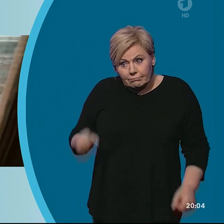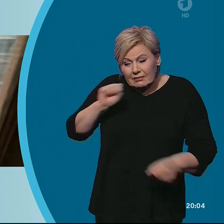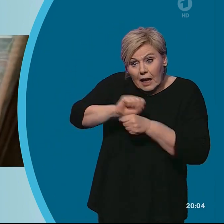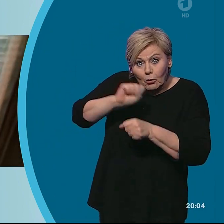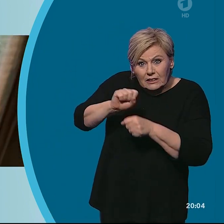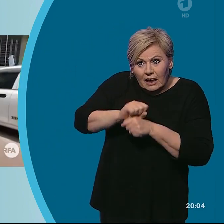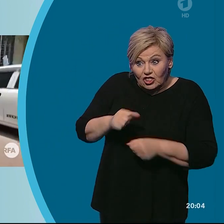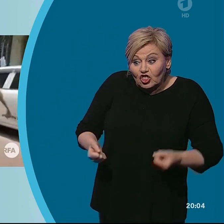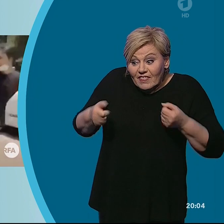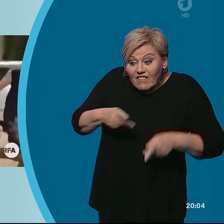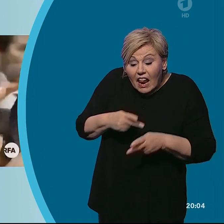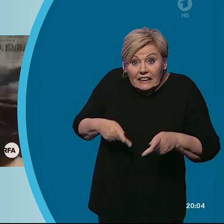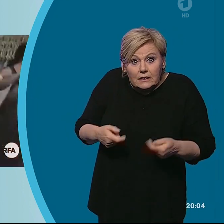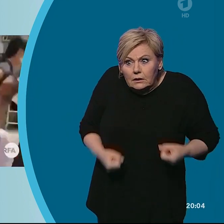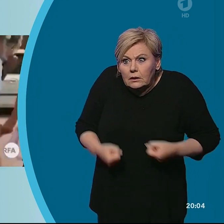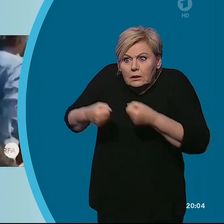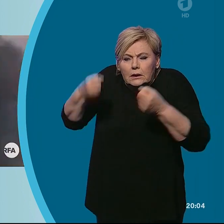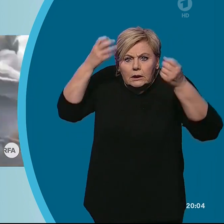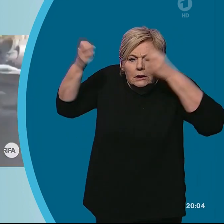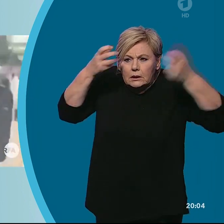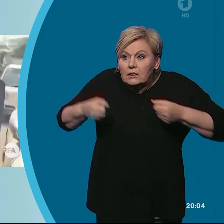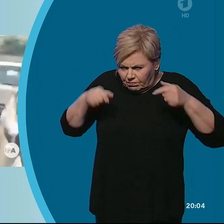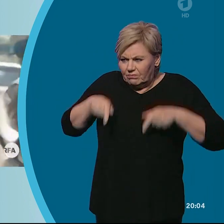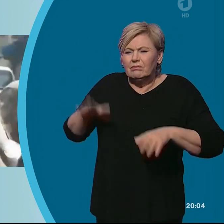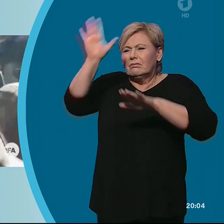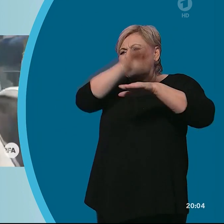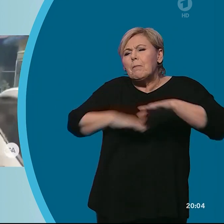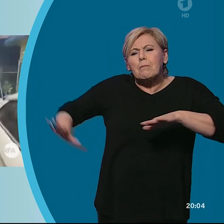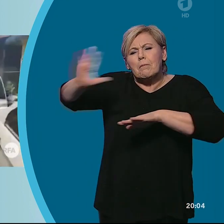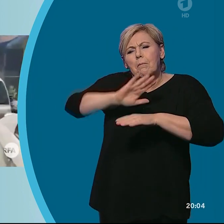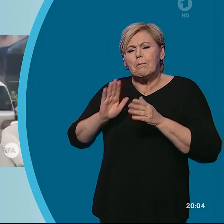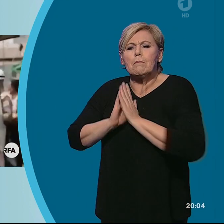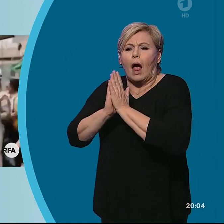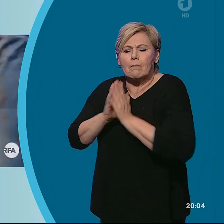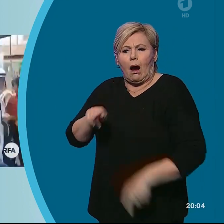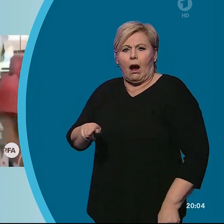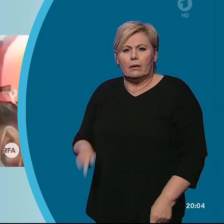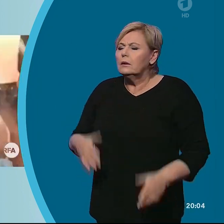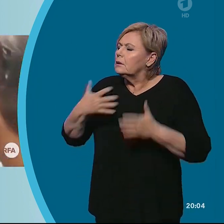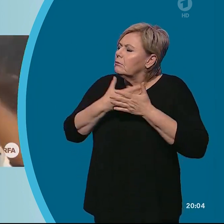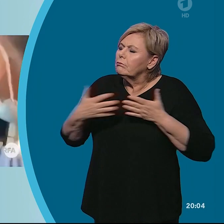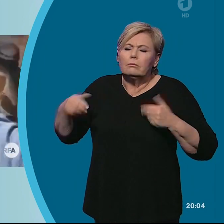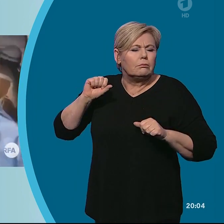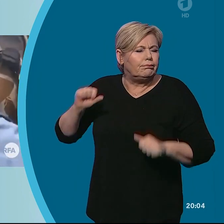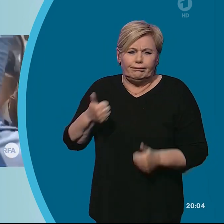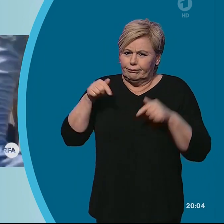wegtragen. Diese Szenen spielen sich in vielen Teilen des Landes ab. Augenzeugen sprechen vom blutigsten Tag seit Beginn der Proteste.